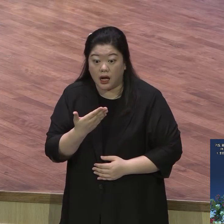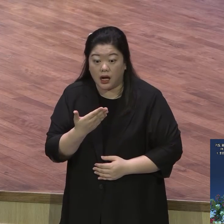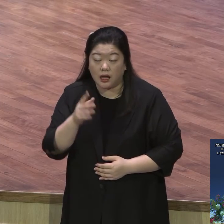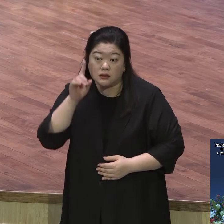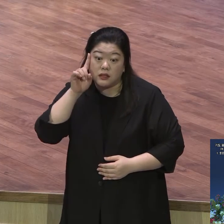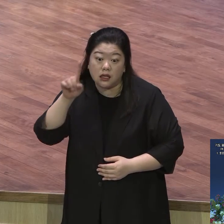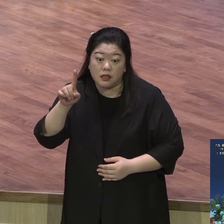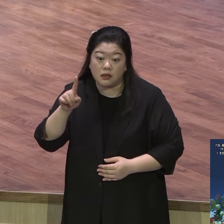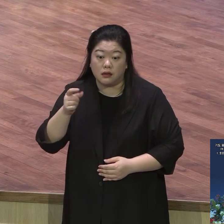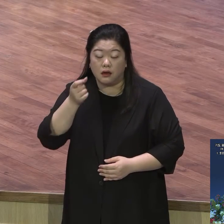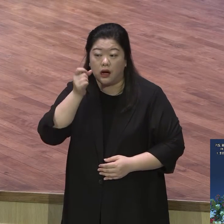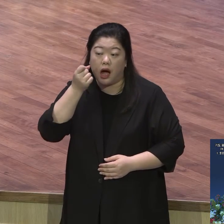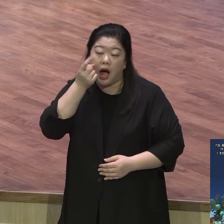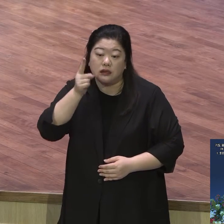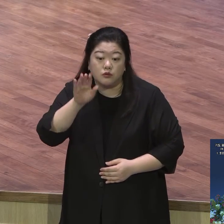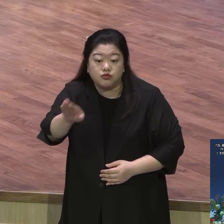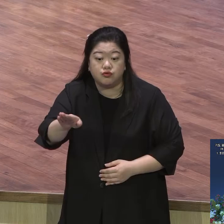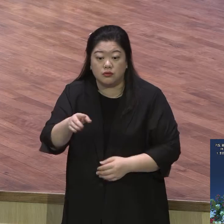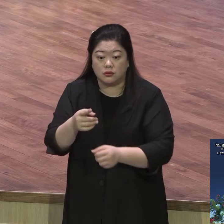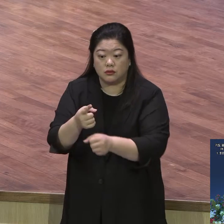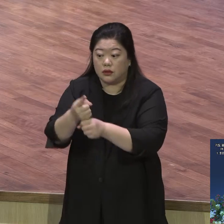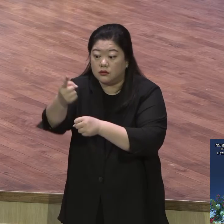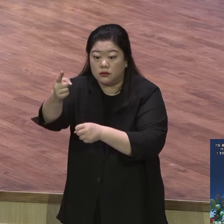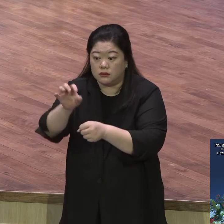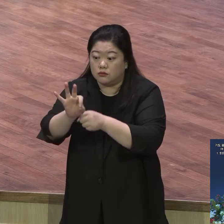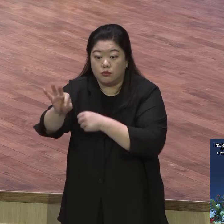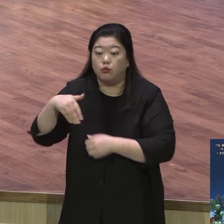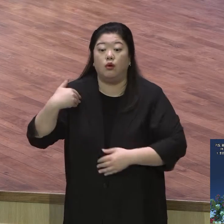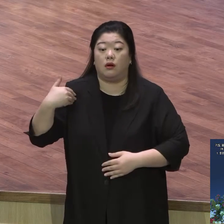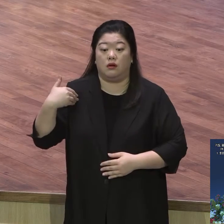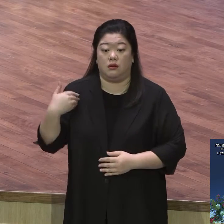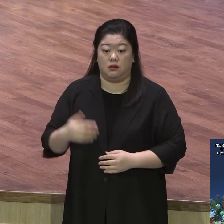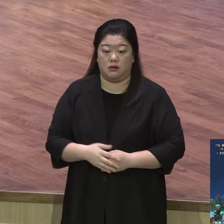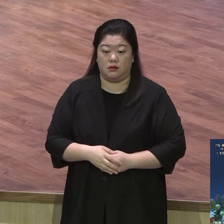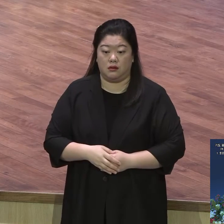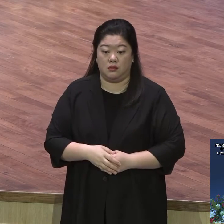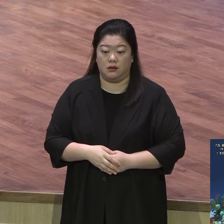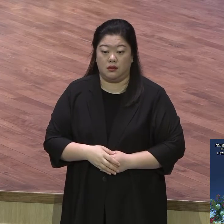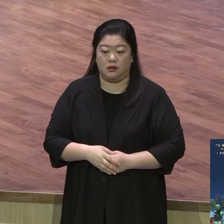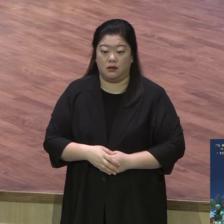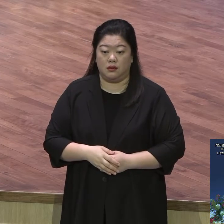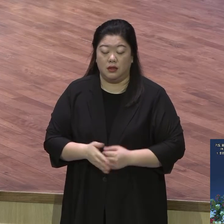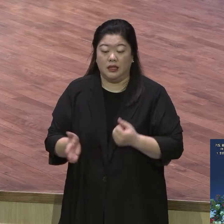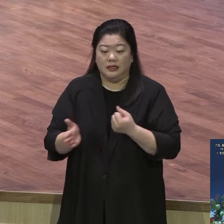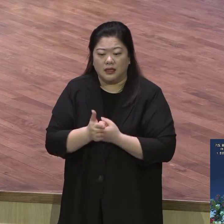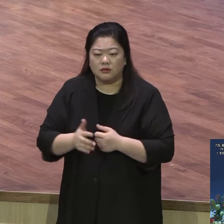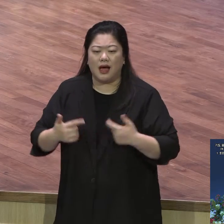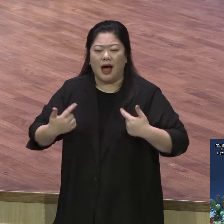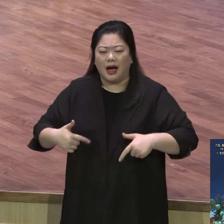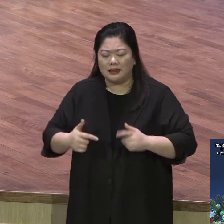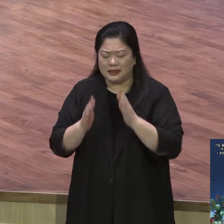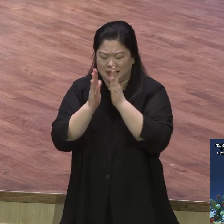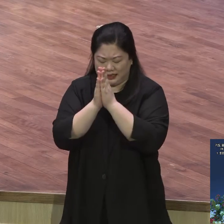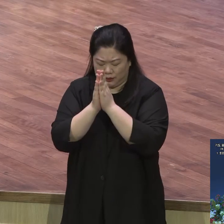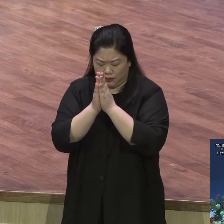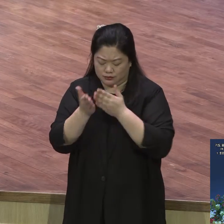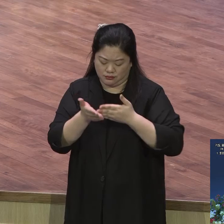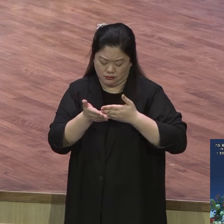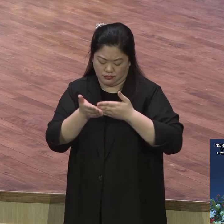막 하잖아요 그럼 기도하면 반드시 듣습니다 들어주시는데 그 기도를 여러분의 마음대로 들어주는 게 아니에요 하나님